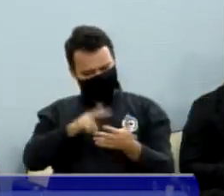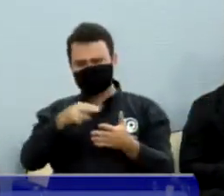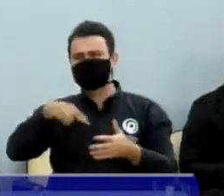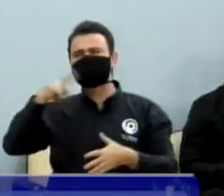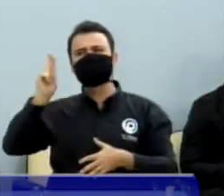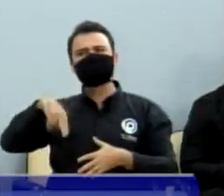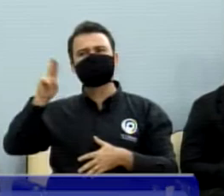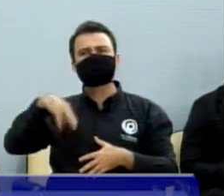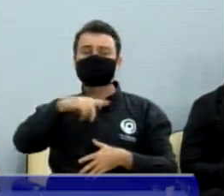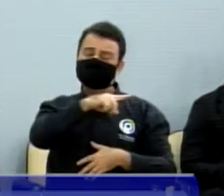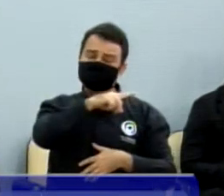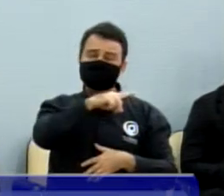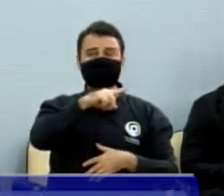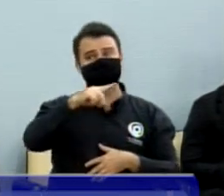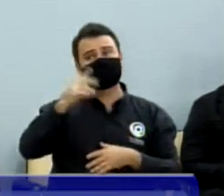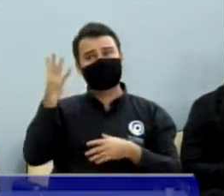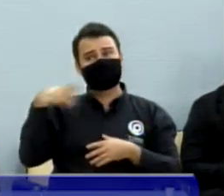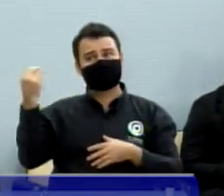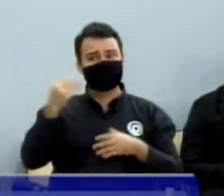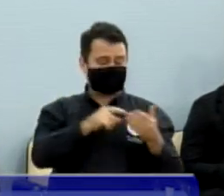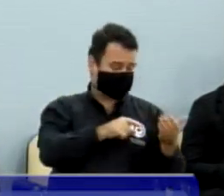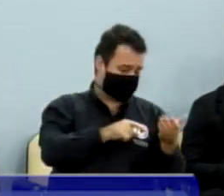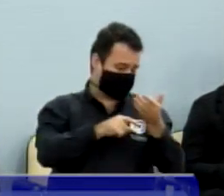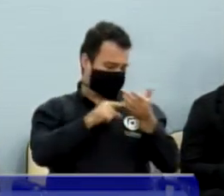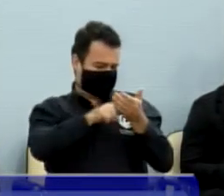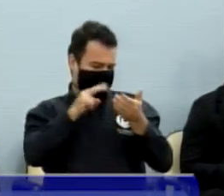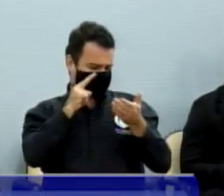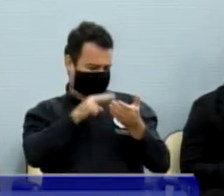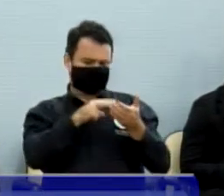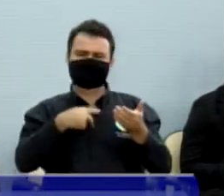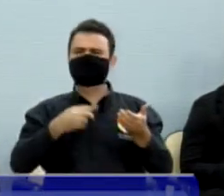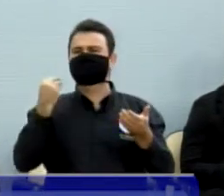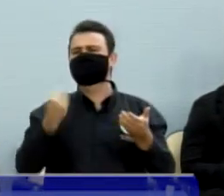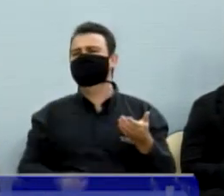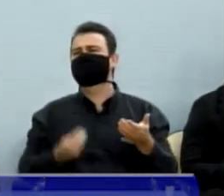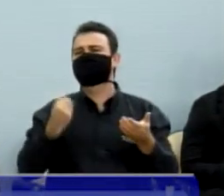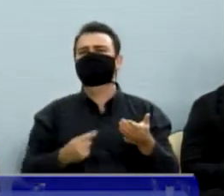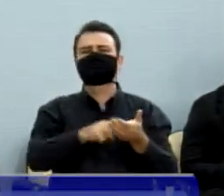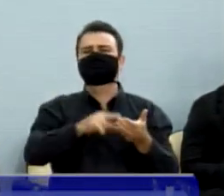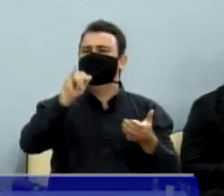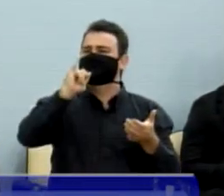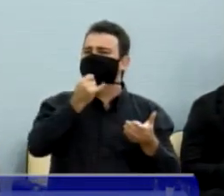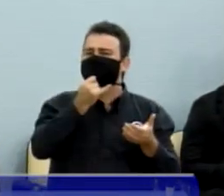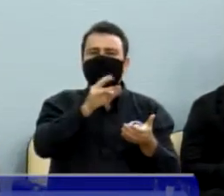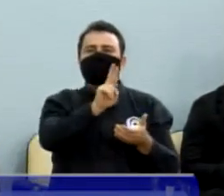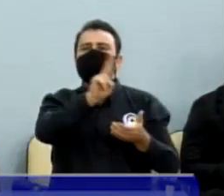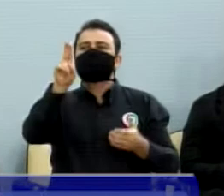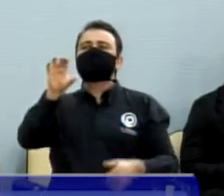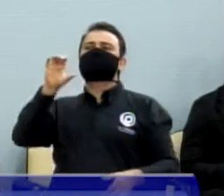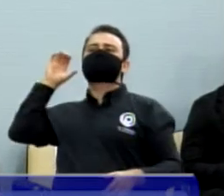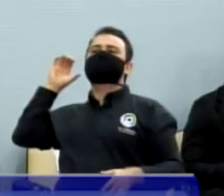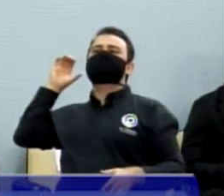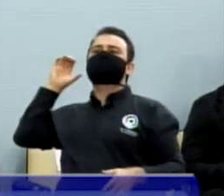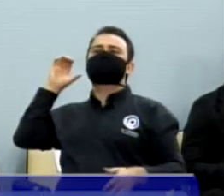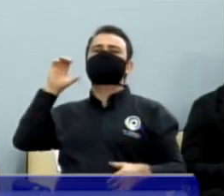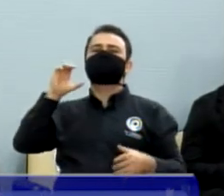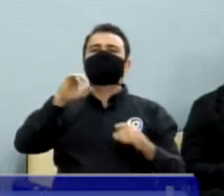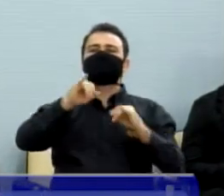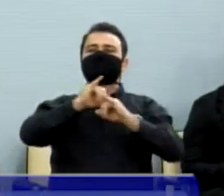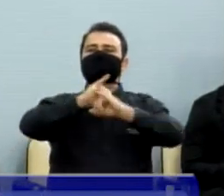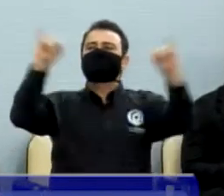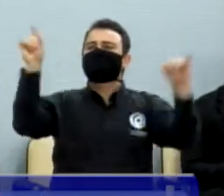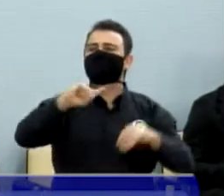Uma coisa triste, baixo nível, anonimato, aquilo que a gente não aprova e